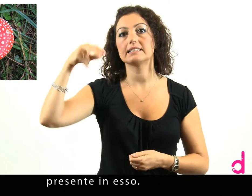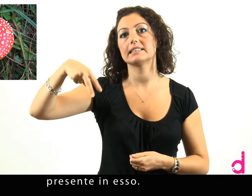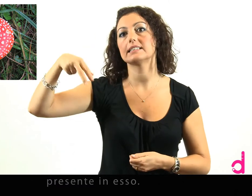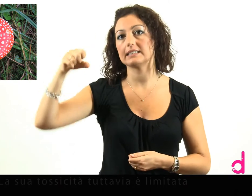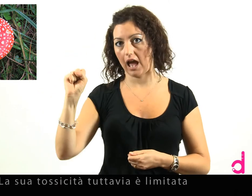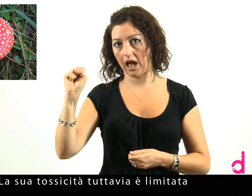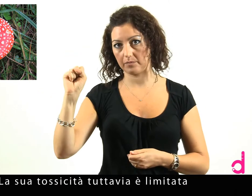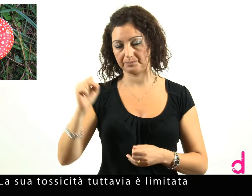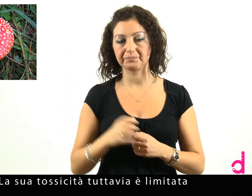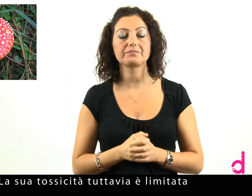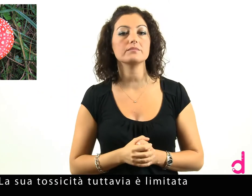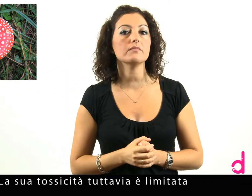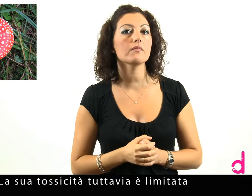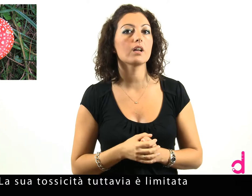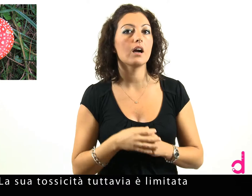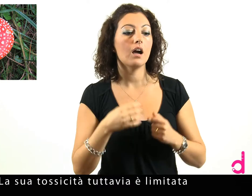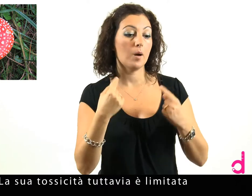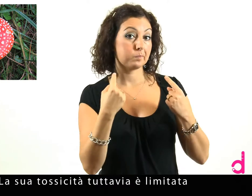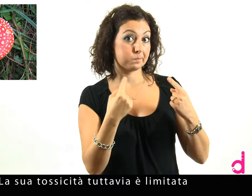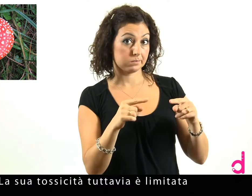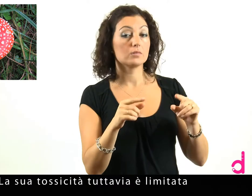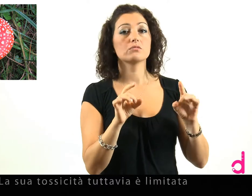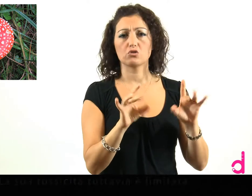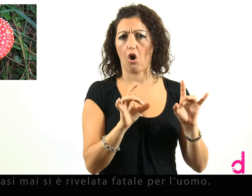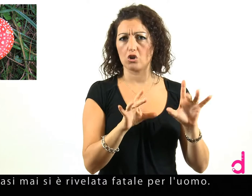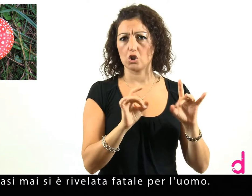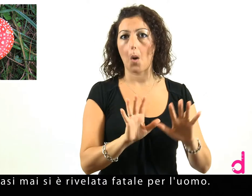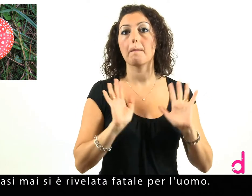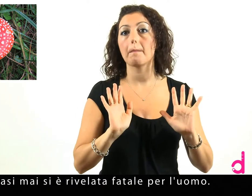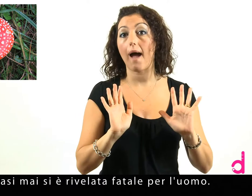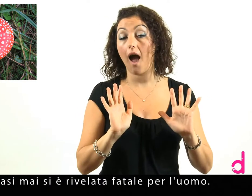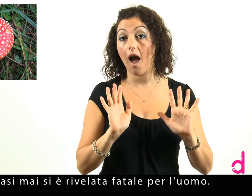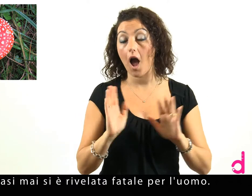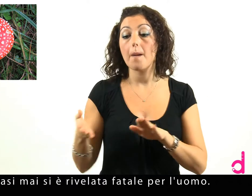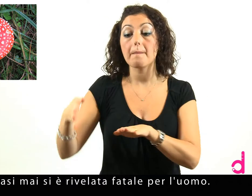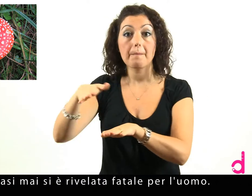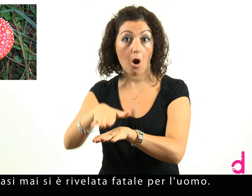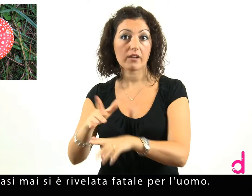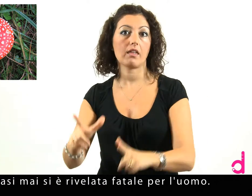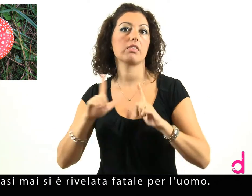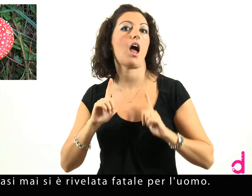La sua tossicità tuttavia è limitata e quasi mai si è rivelata fatale per l'uomo.